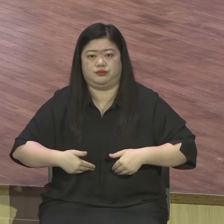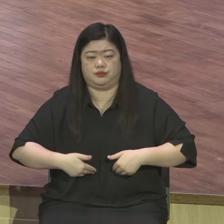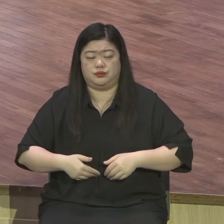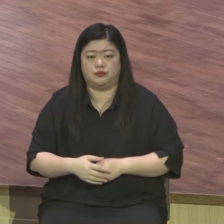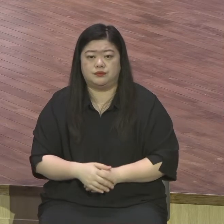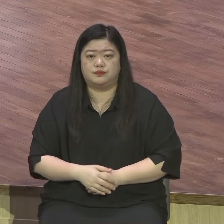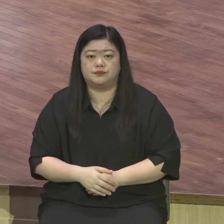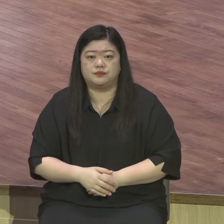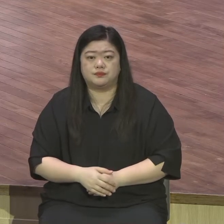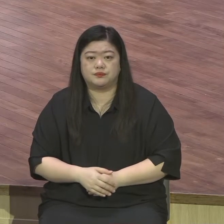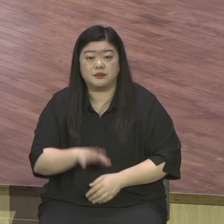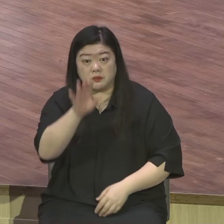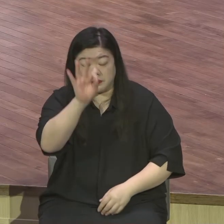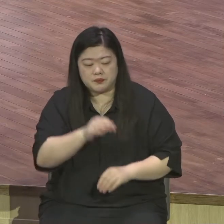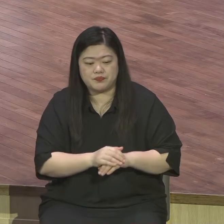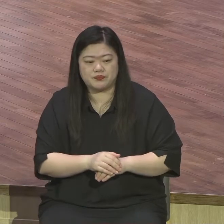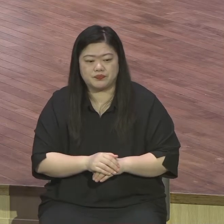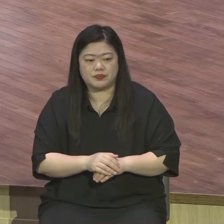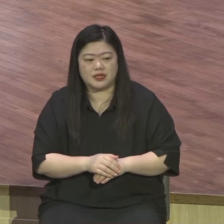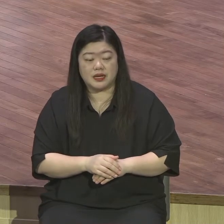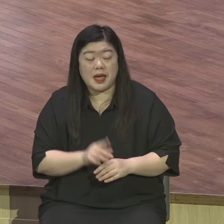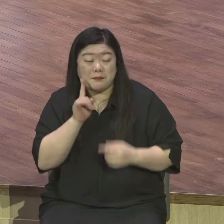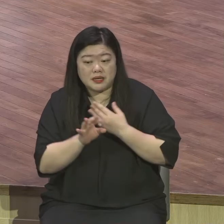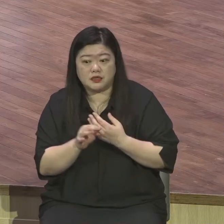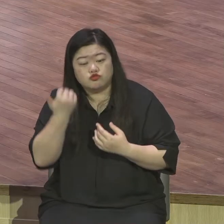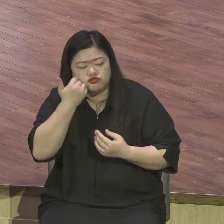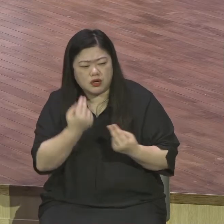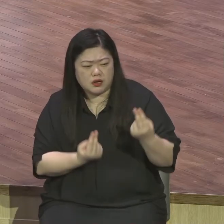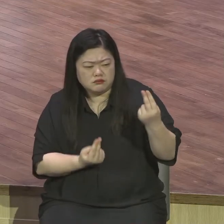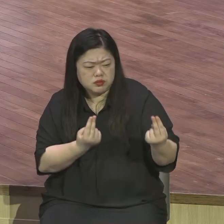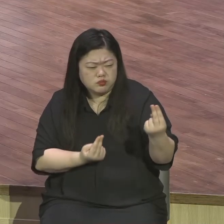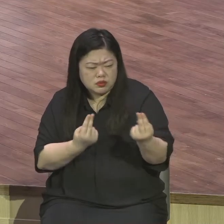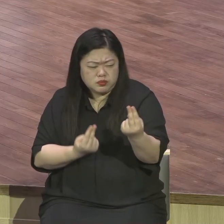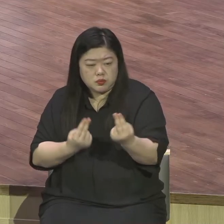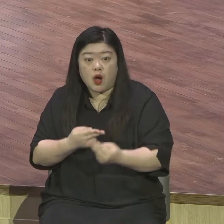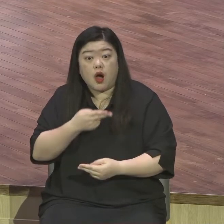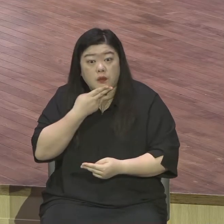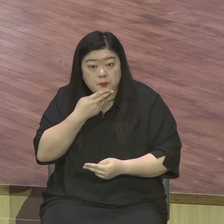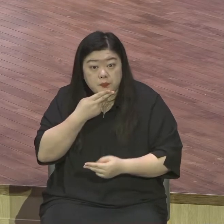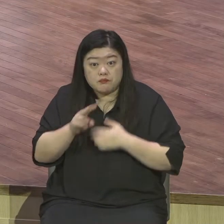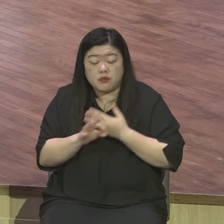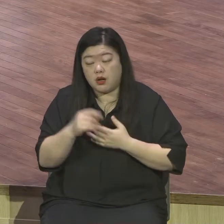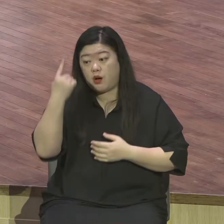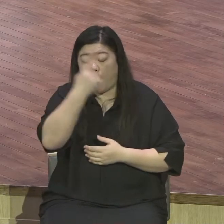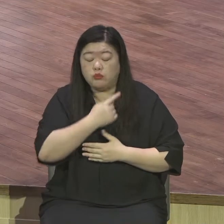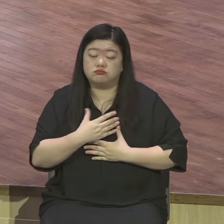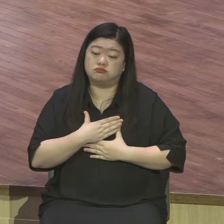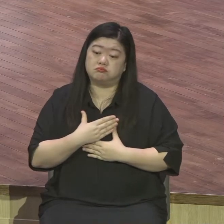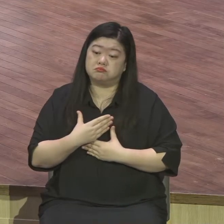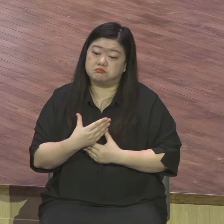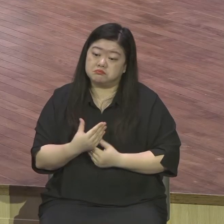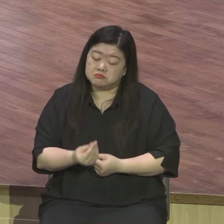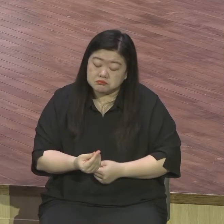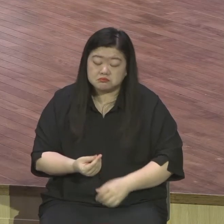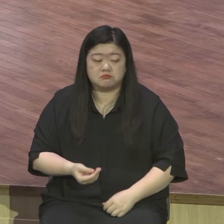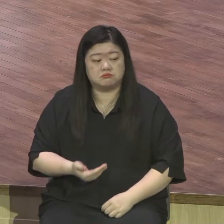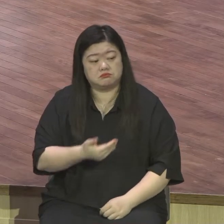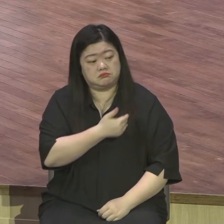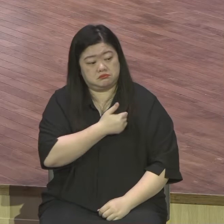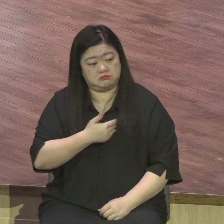편안합니다 얼굴을 입으면 편안합니다 여유가 있습니다 자신 있습니다 비교하질